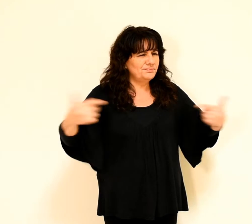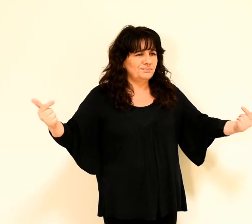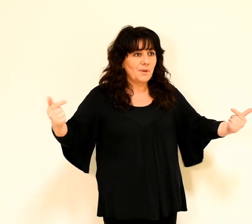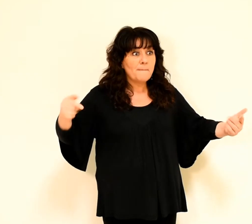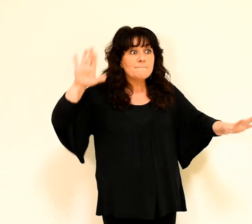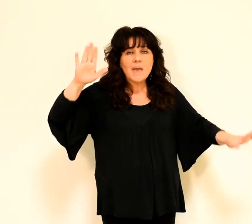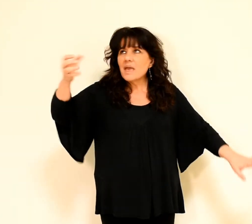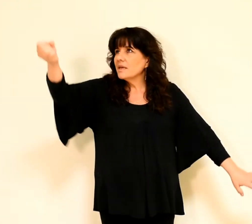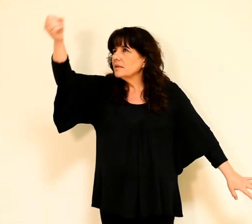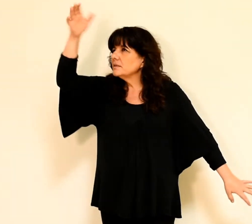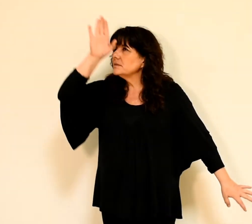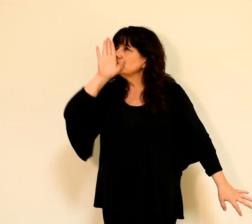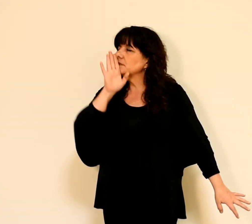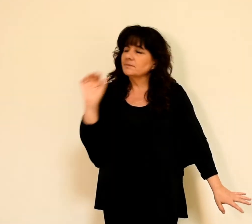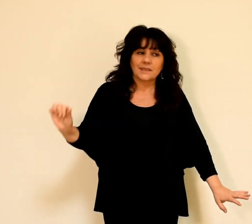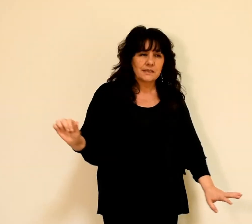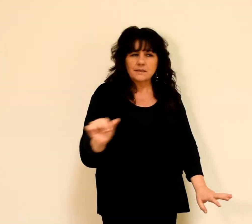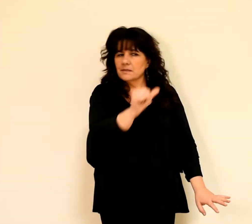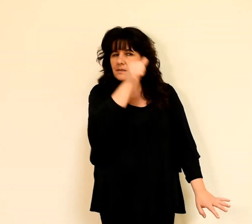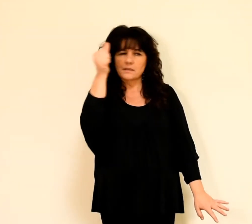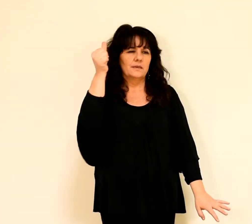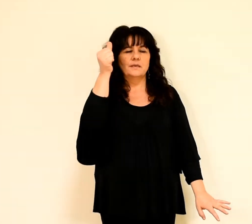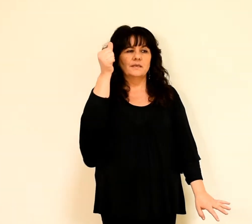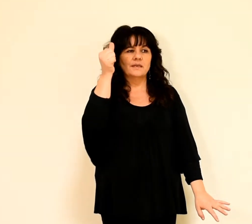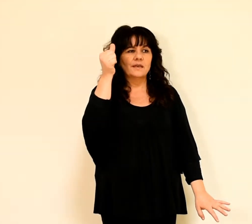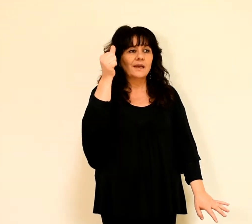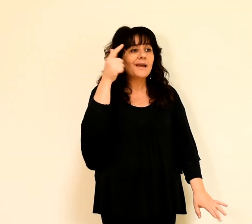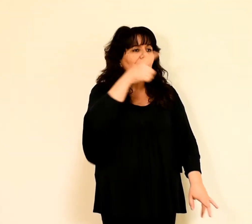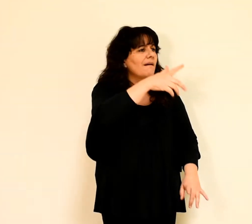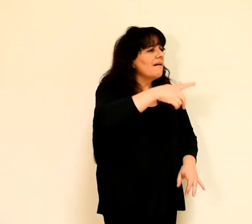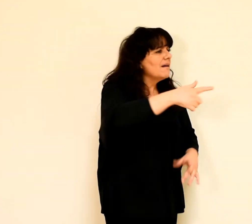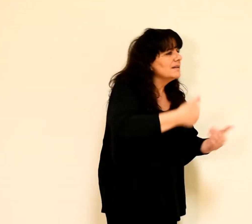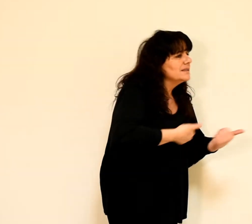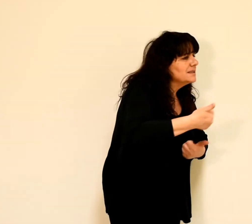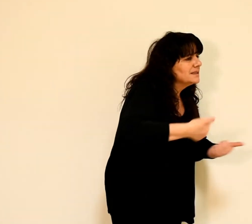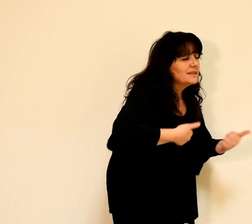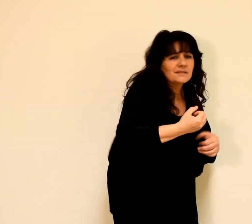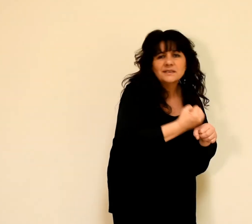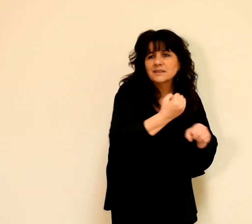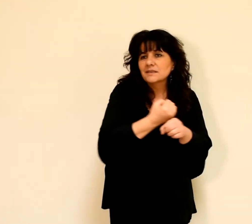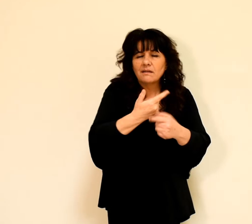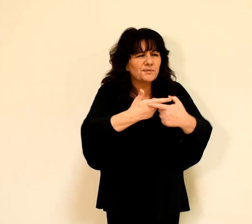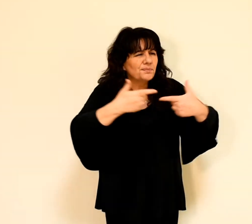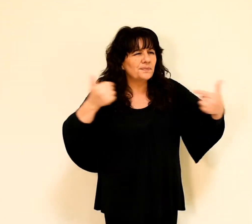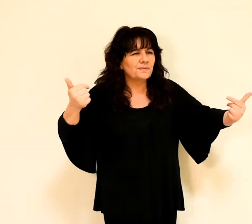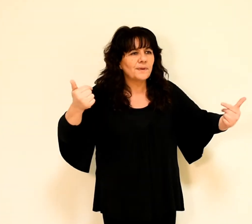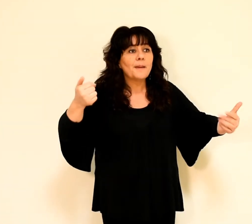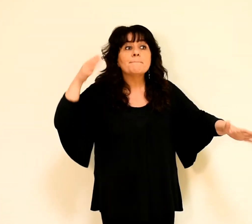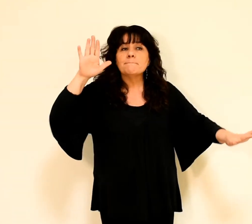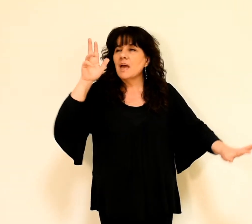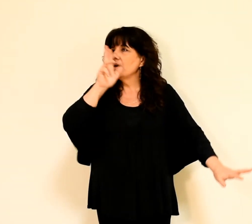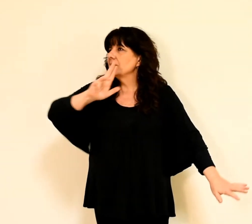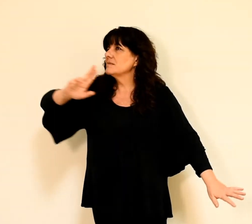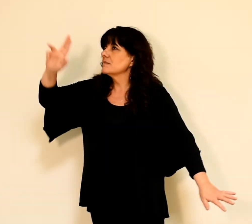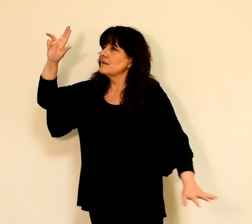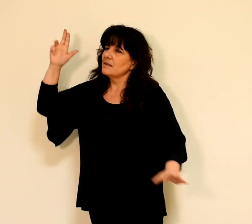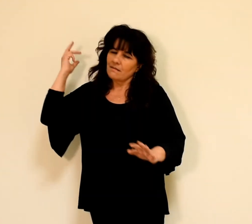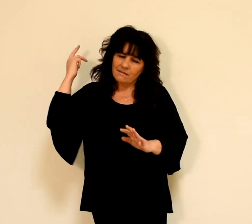sont variés, mais c'est le même Seigneur. Les activités sont variées,